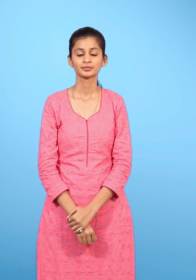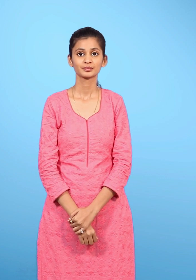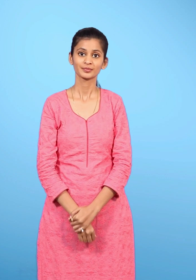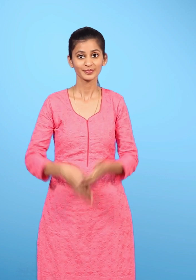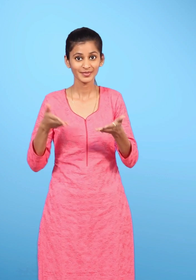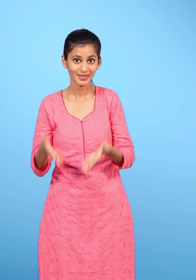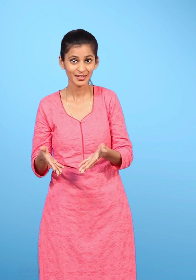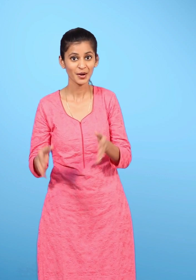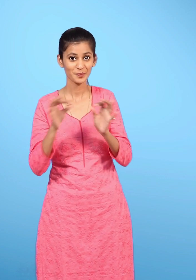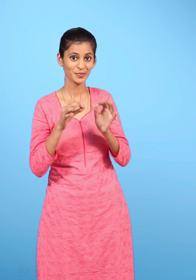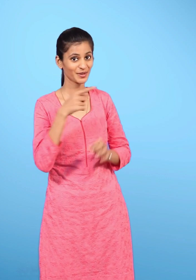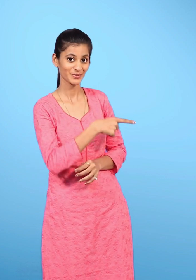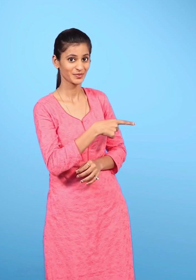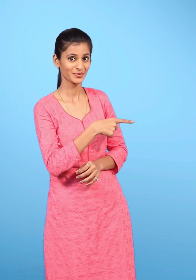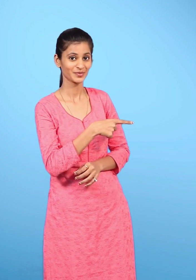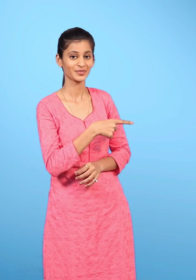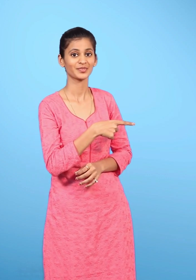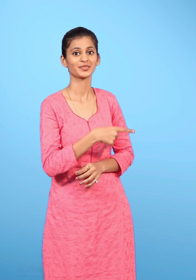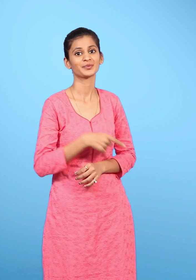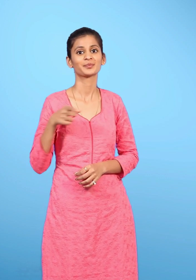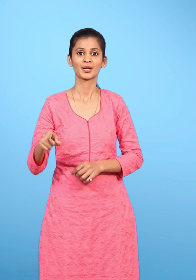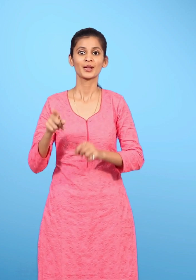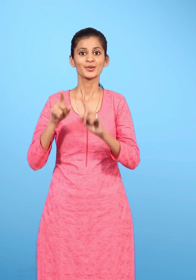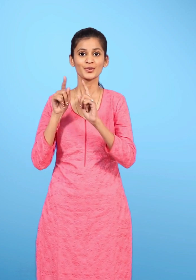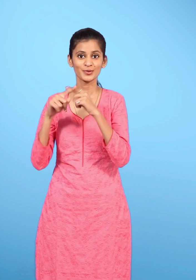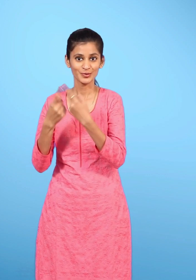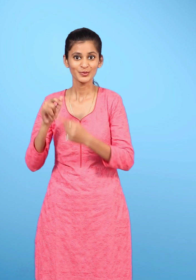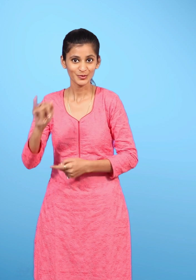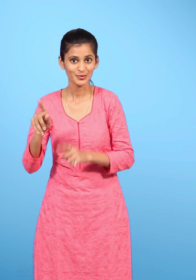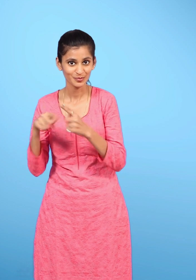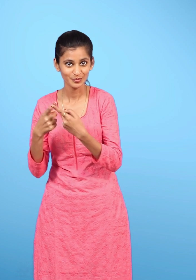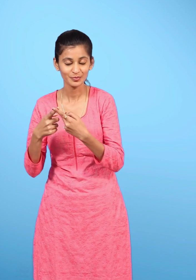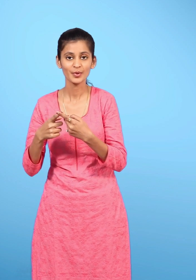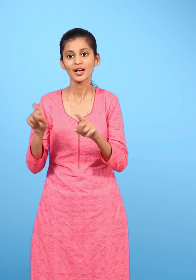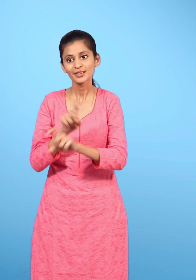अब से बिल्लू भी टॉयलेट का सही इस्तेमाल करने लगा